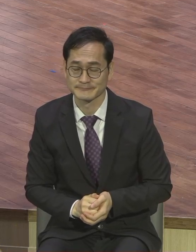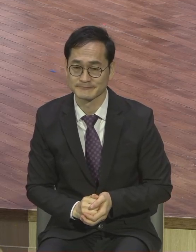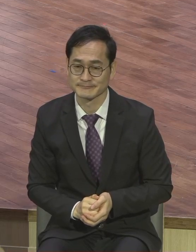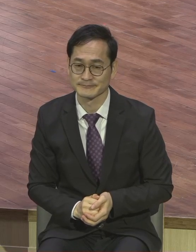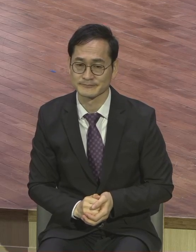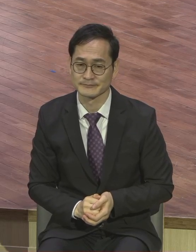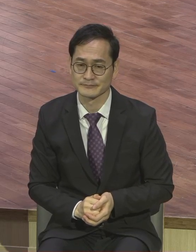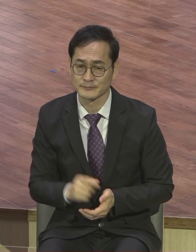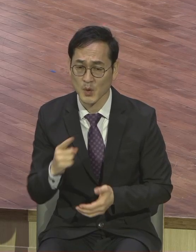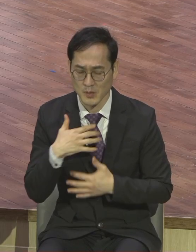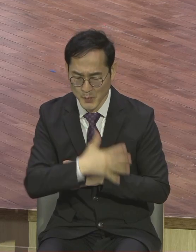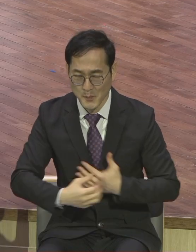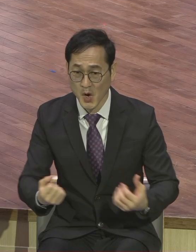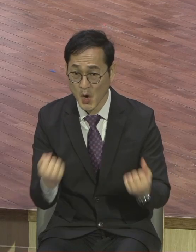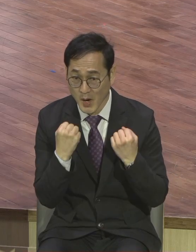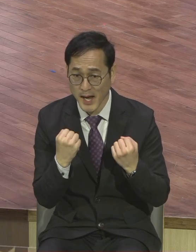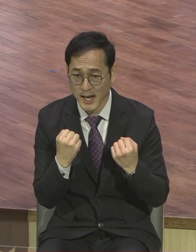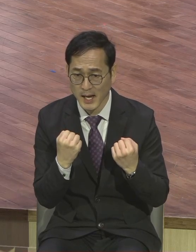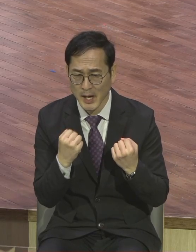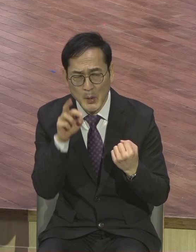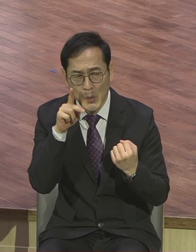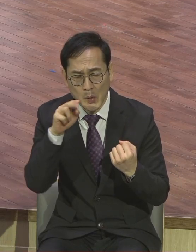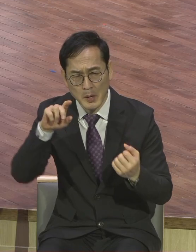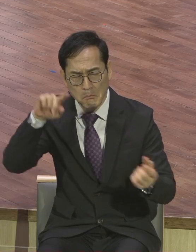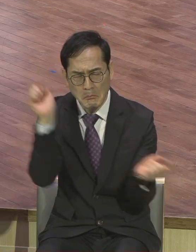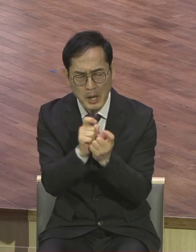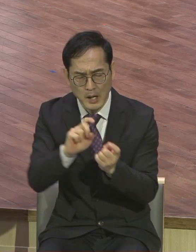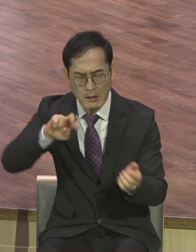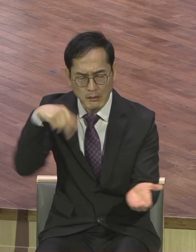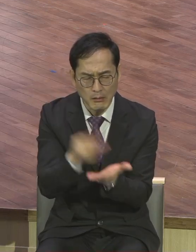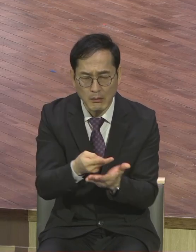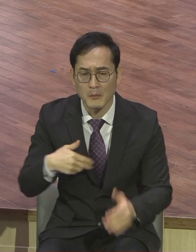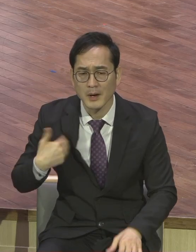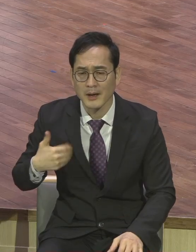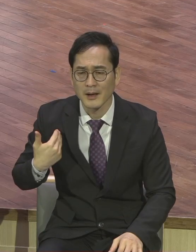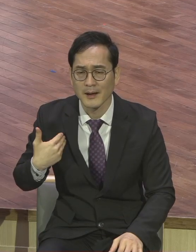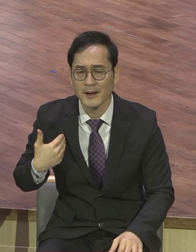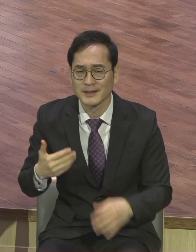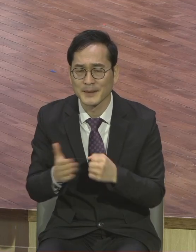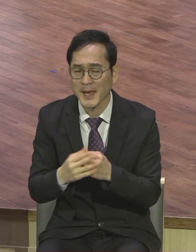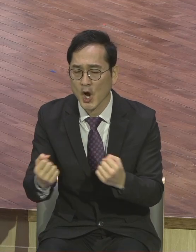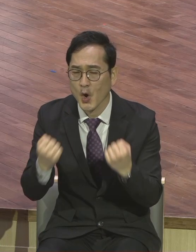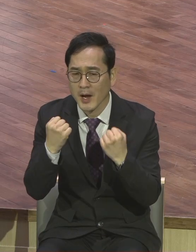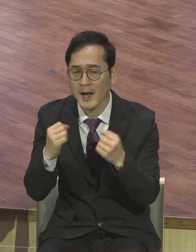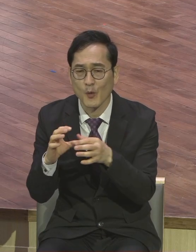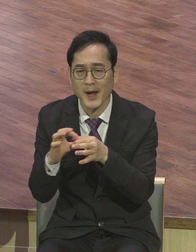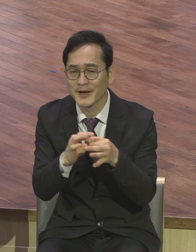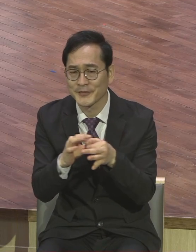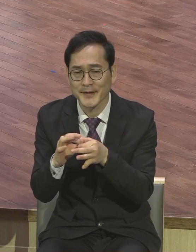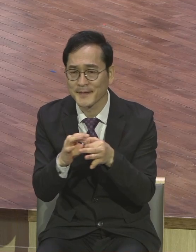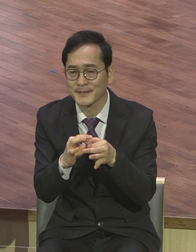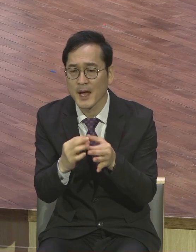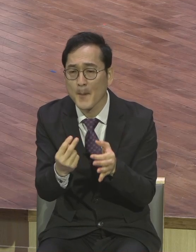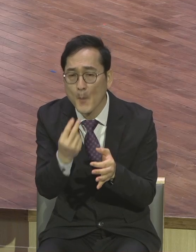건강의 위험을 대비하기 위해서 건강과 관련된 보험에 들고